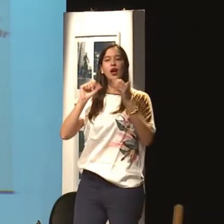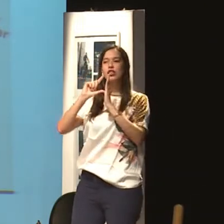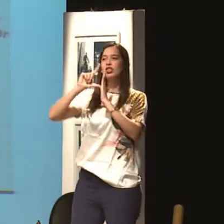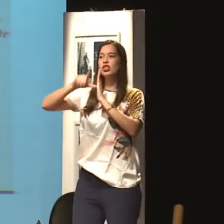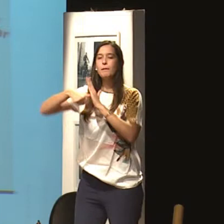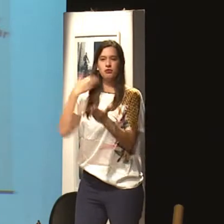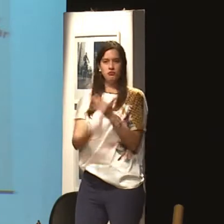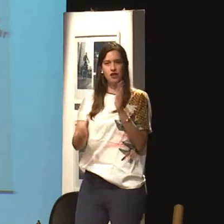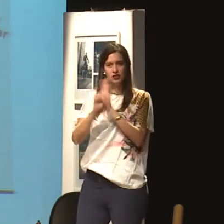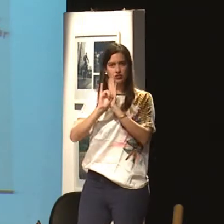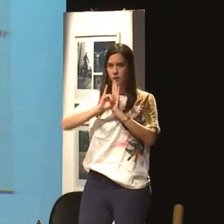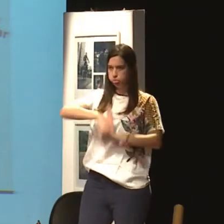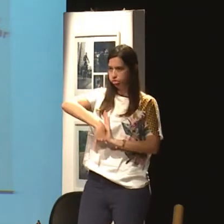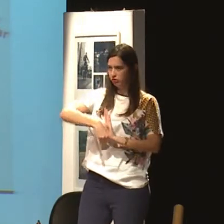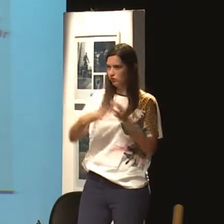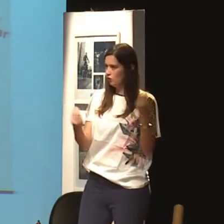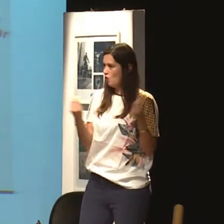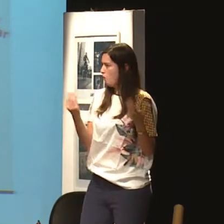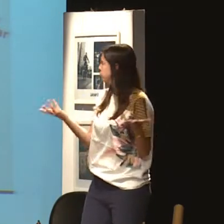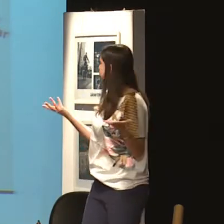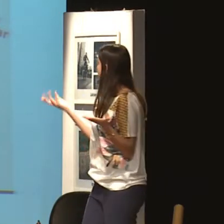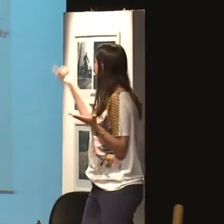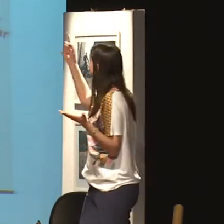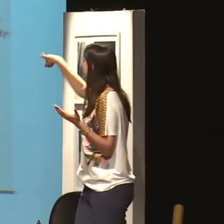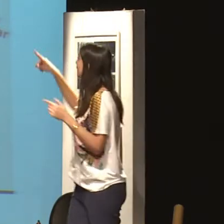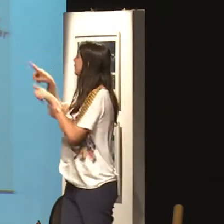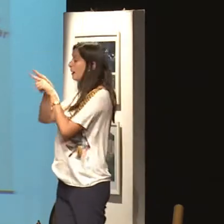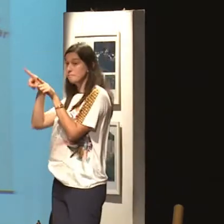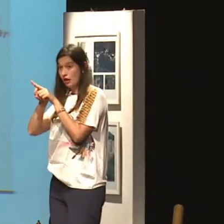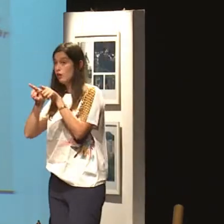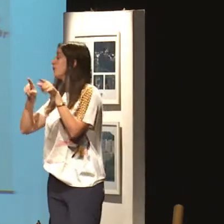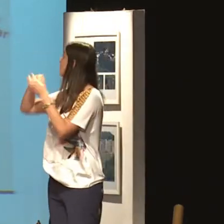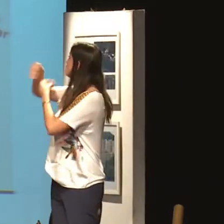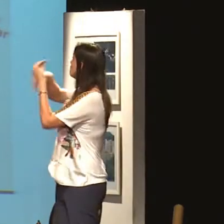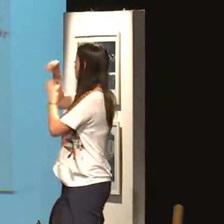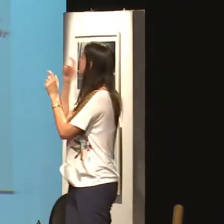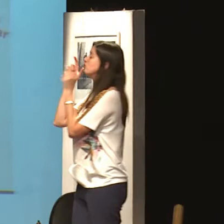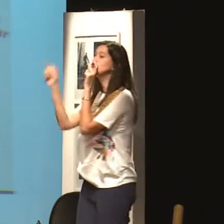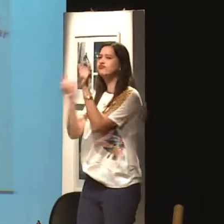bem, está feliz, está arrumada. E depois ela começa perdendo essa identidade, essa autoestima. Porque são ataques psicológicos.